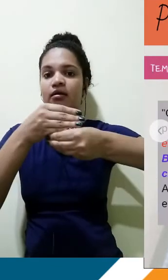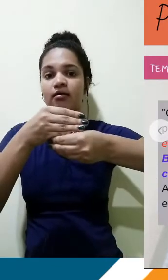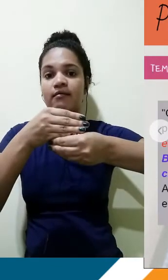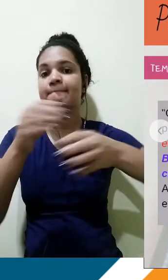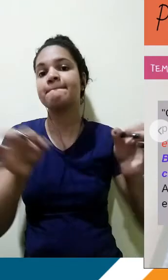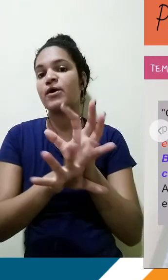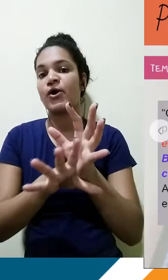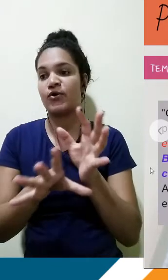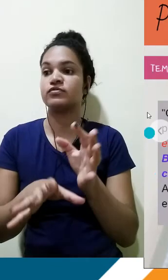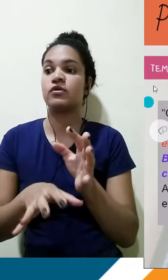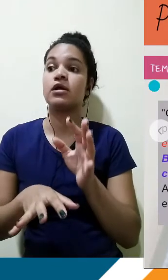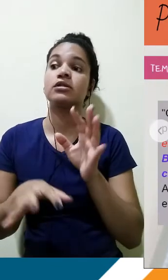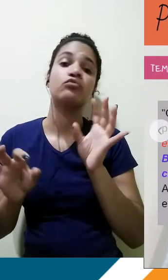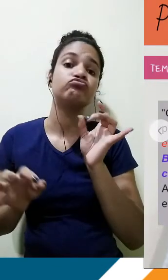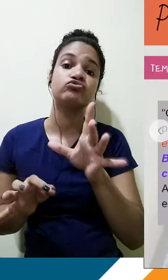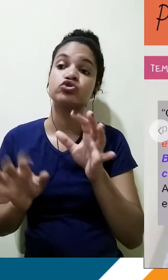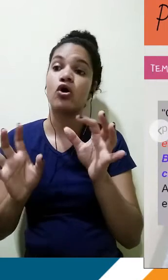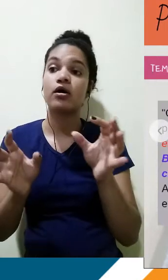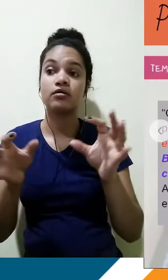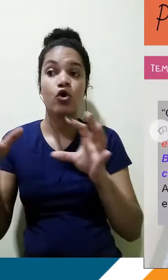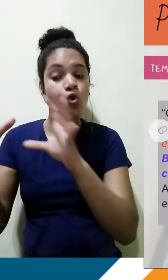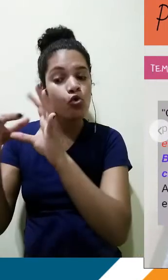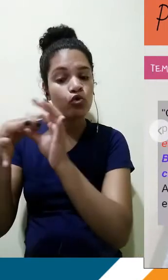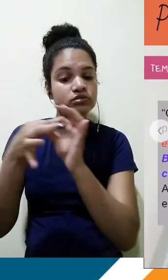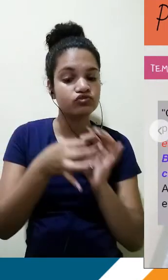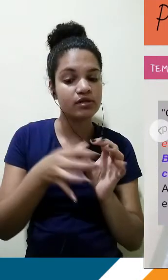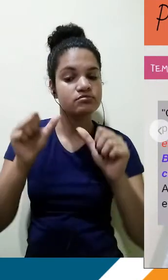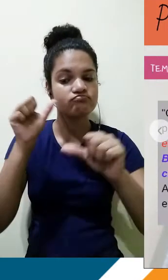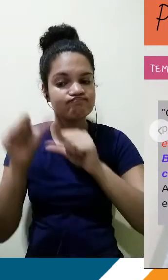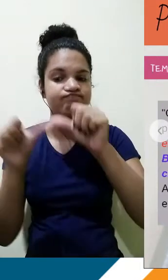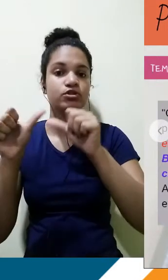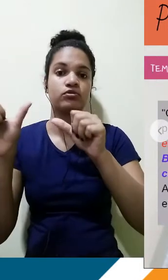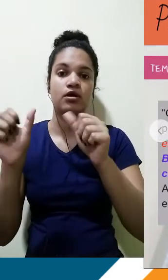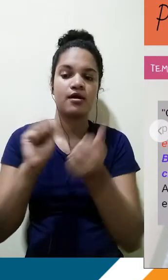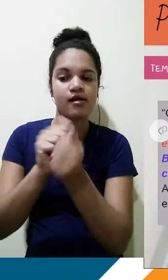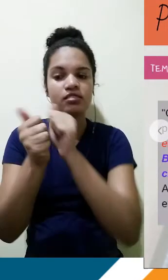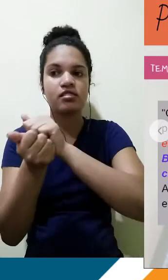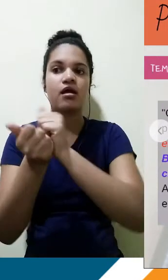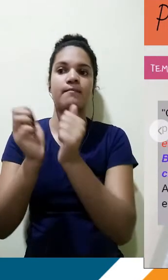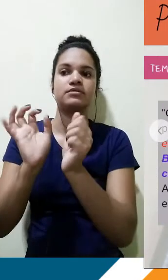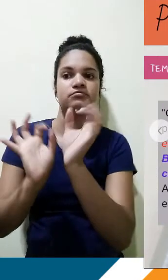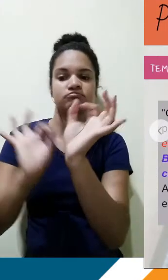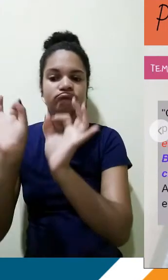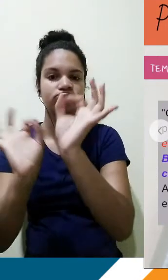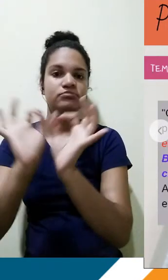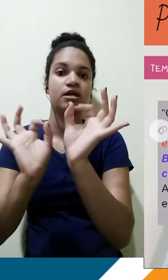foi ajustar o processo de contextualização e problematização. O restante foi a aplicação da própria